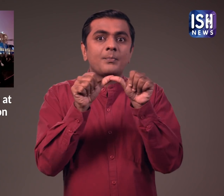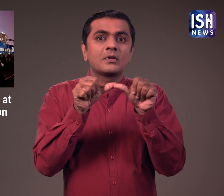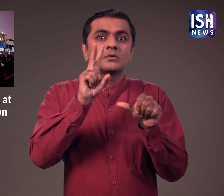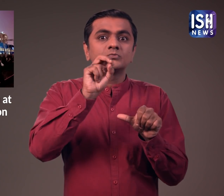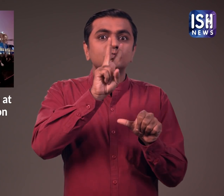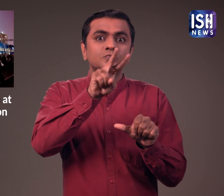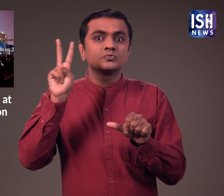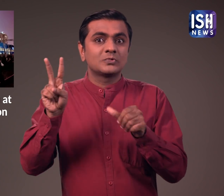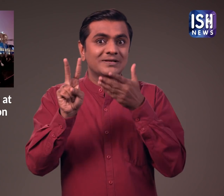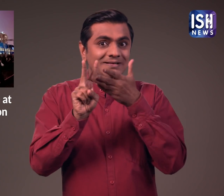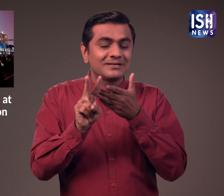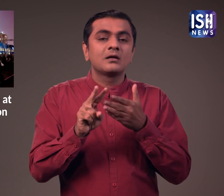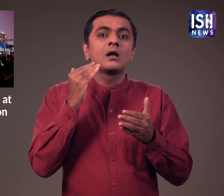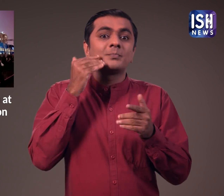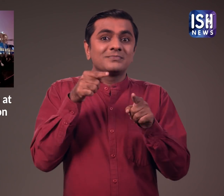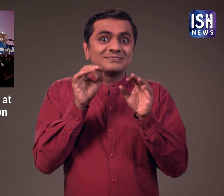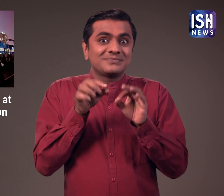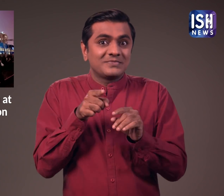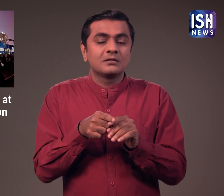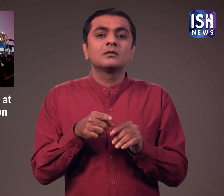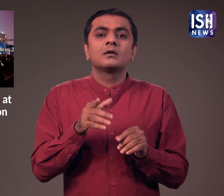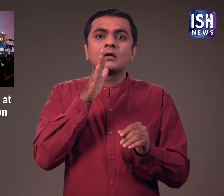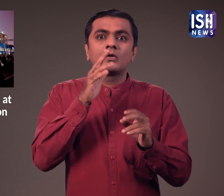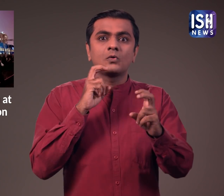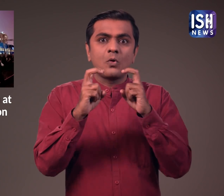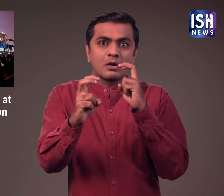ट्रेने देरी से चल रही थी।